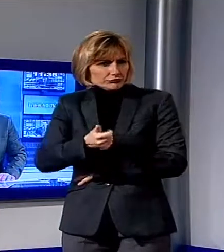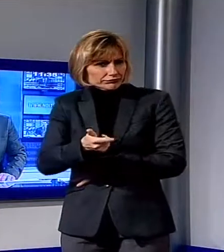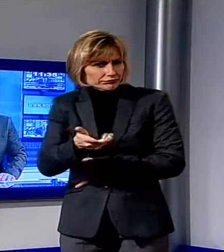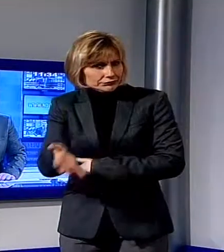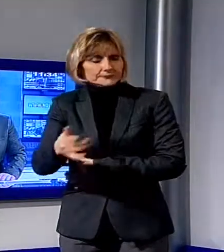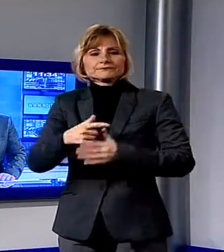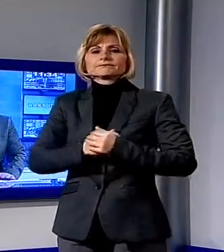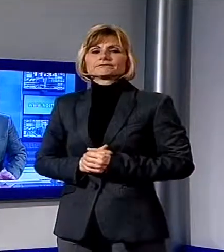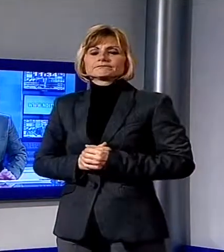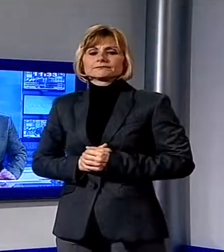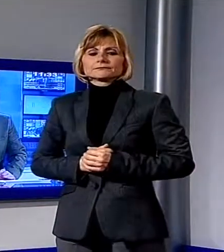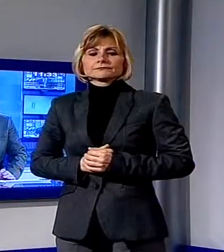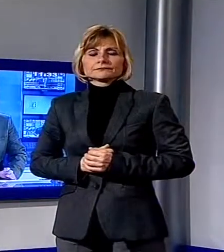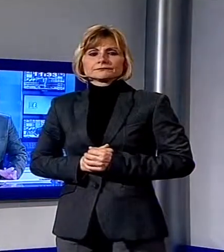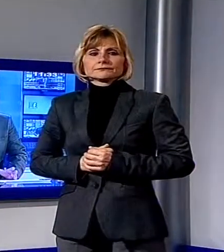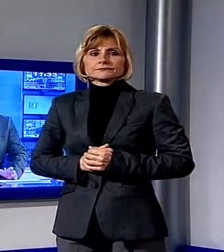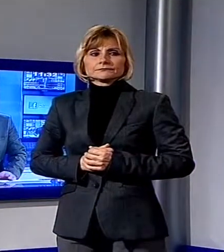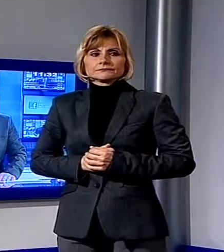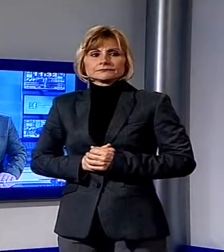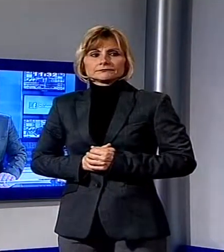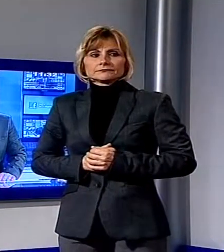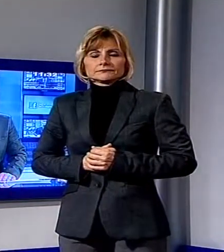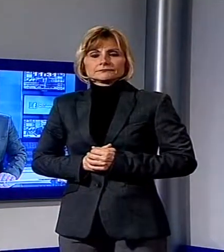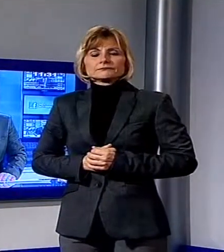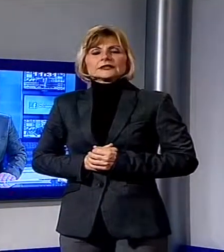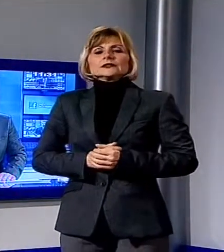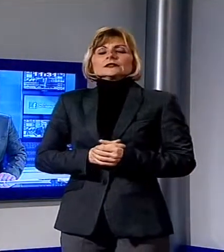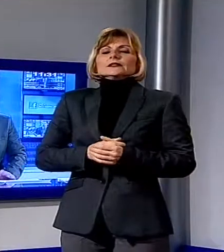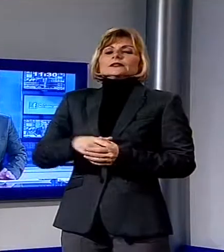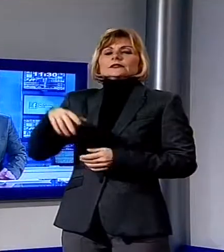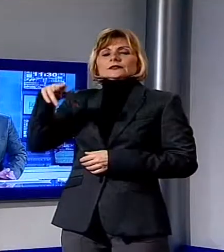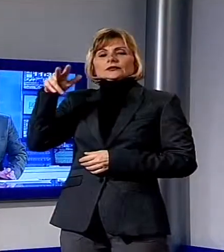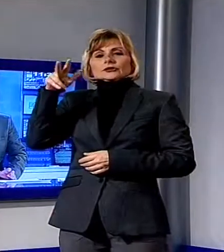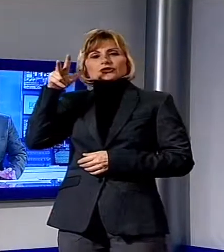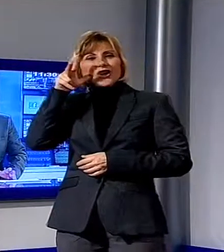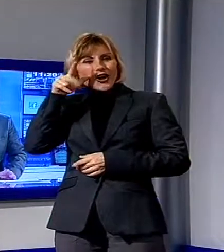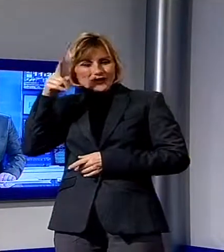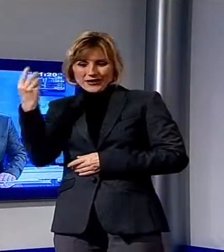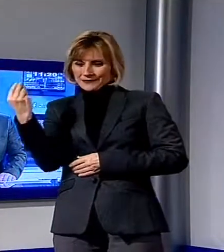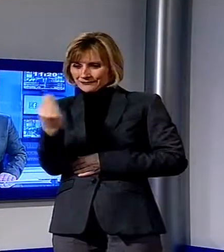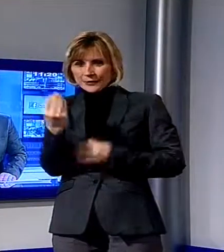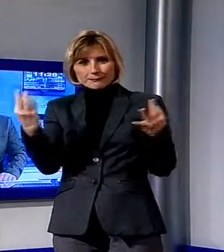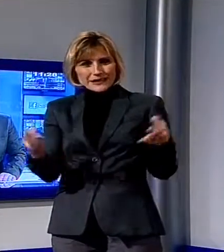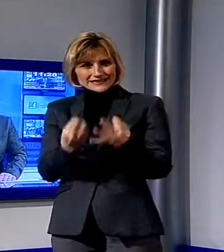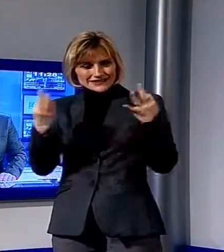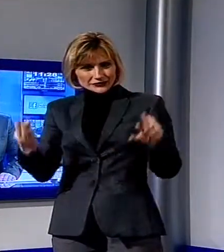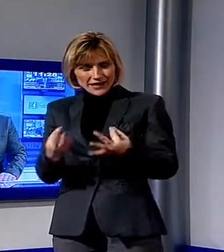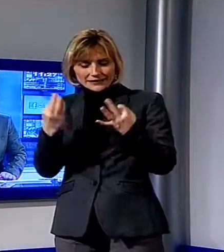donna stava facendo il mimo in passeggiata, un bambino le ha offerto degli spiccioli e la